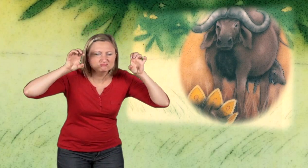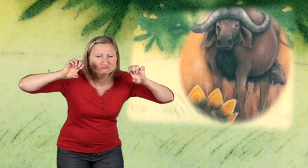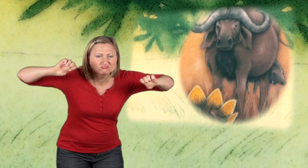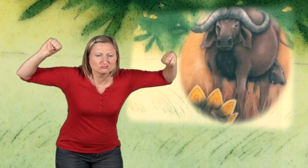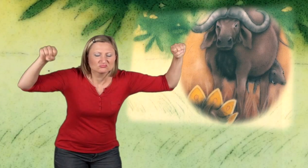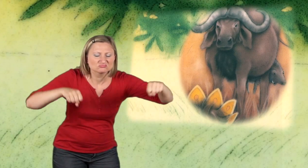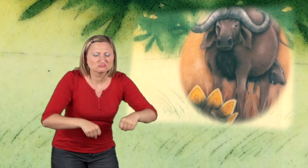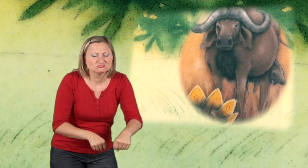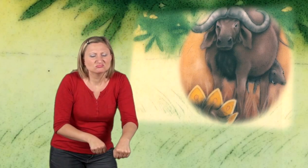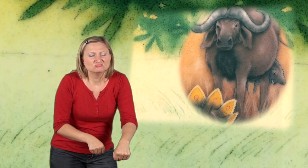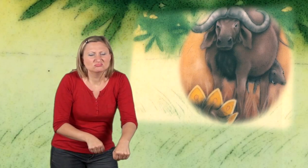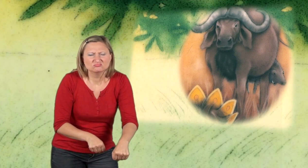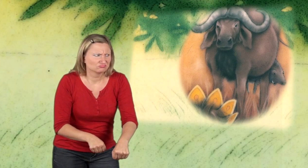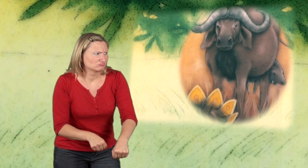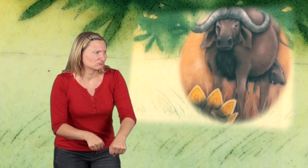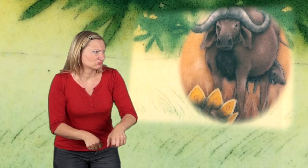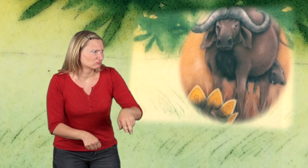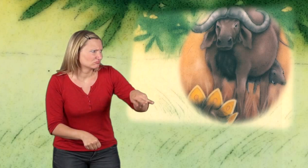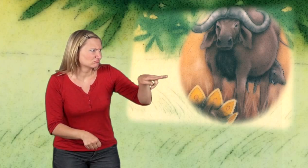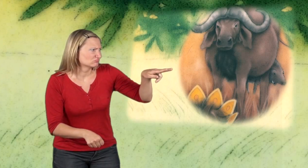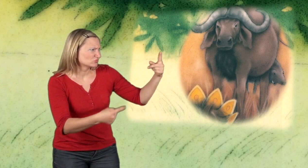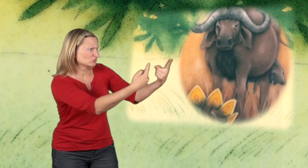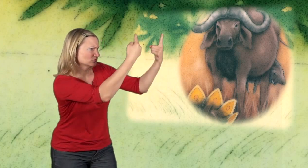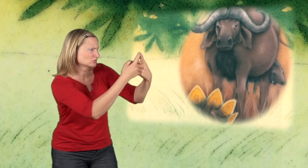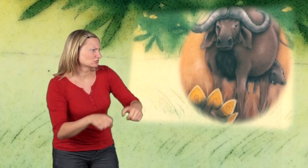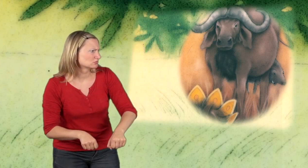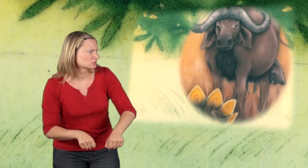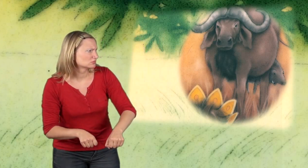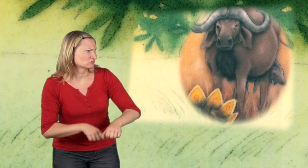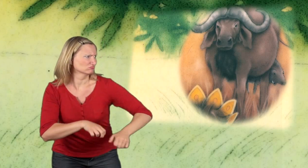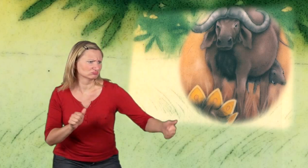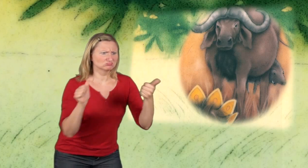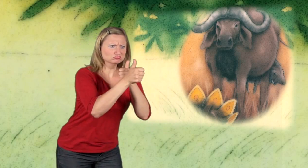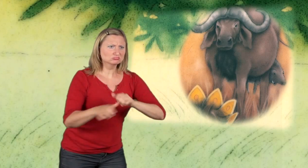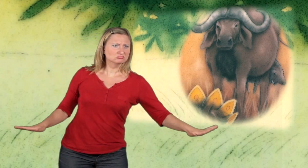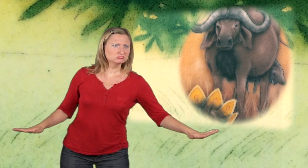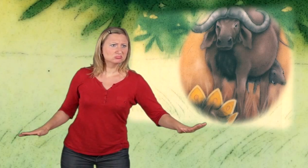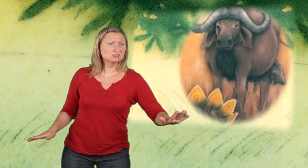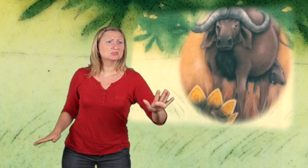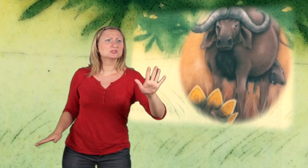Zum Glück hatte ein Kaffernbüffel den Streit gehört und trabte dazwischen.